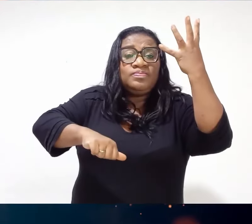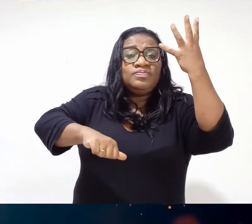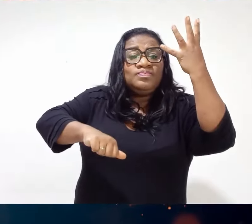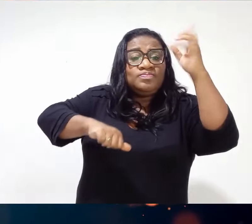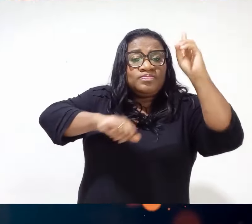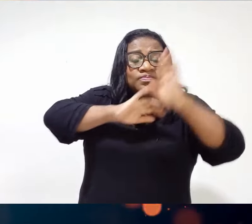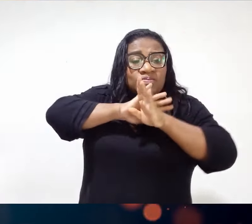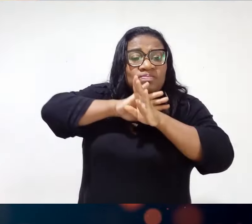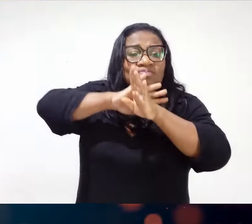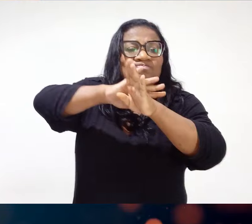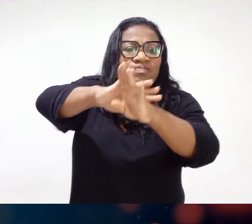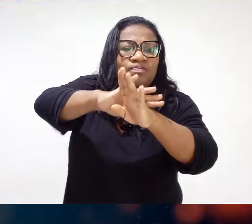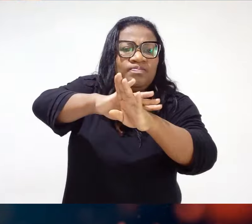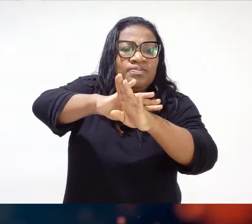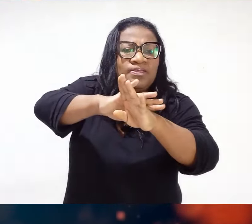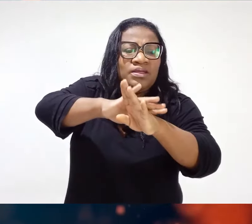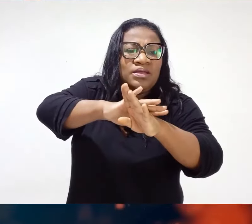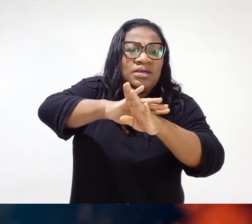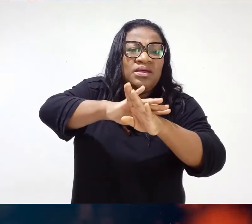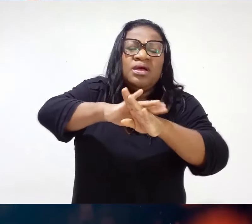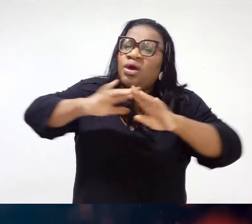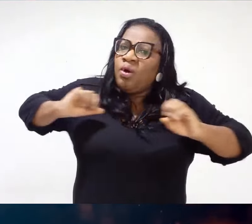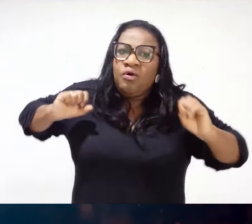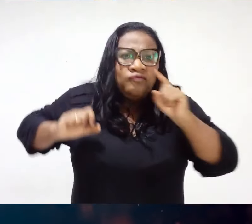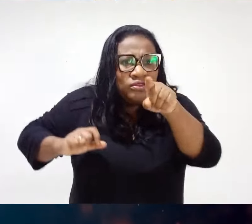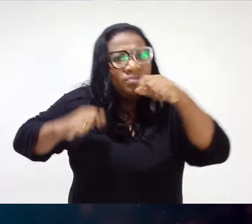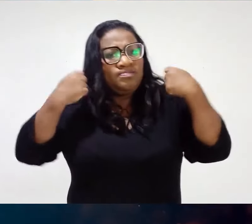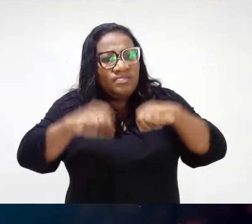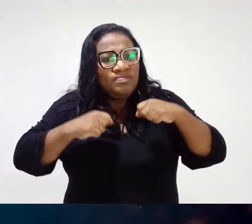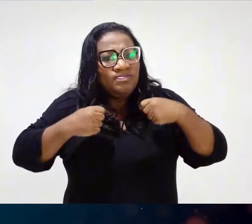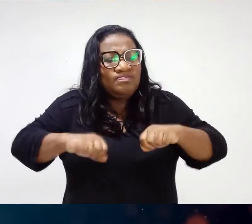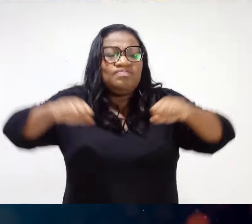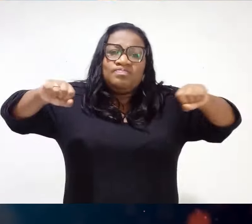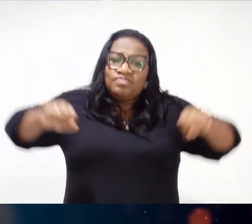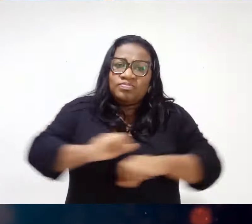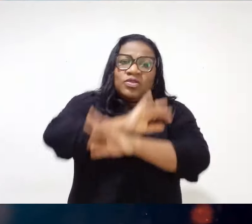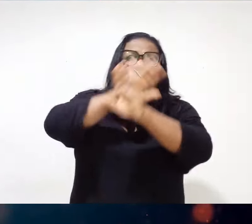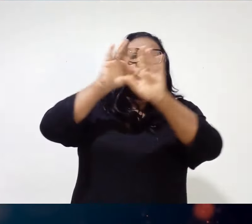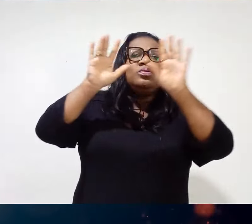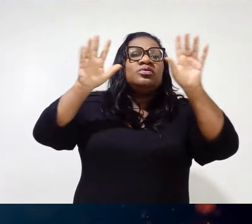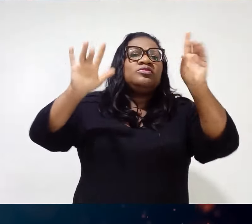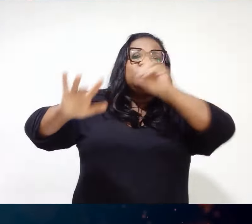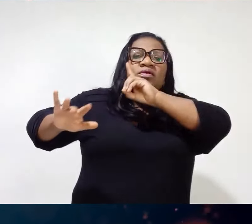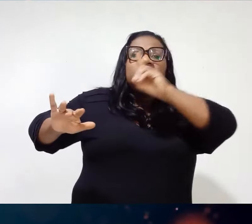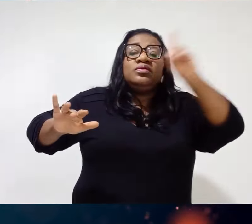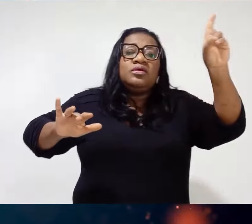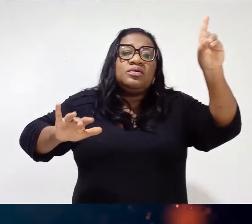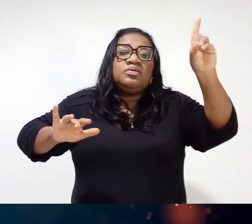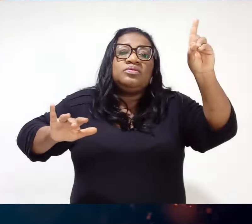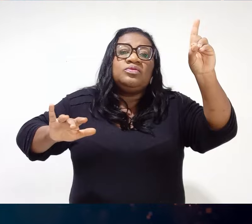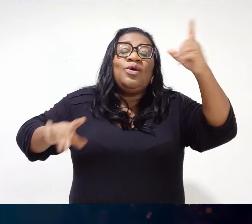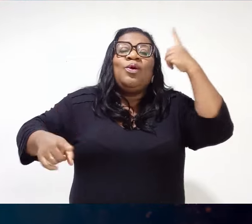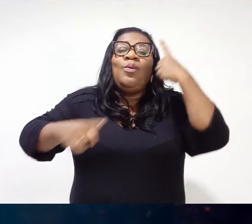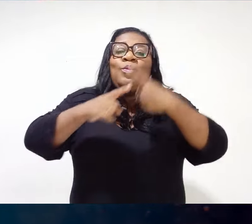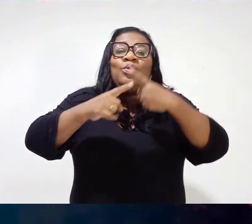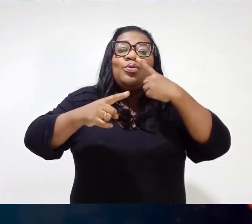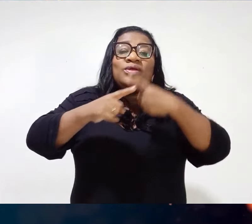passando Eu não tô vendo a onda Irmão Glorifica a Deus Com a tua boca Não murmura Tá Porque todas as coisas O Senhor está